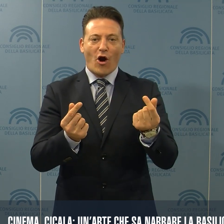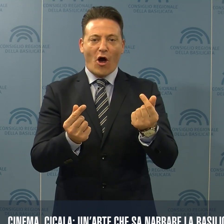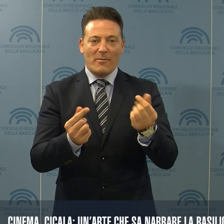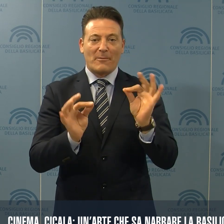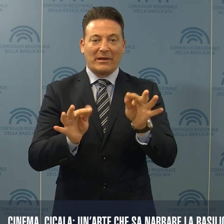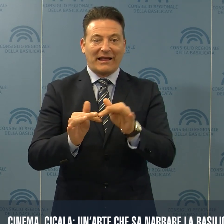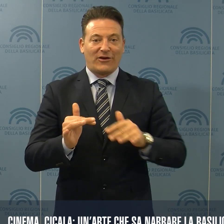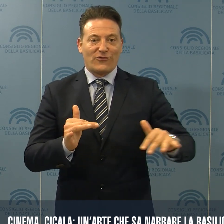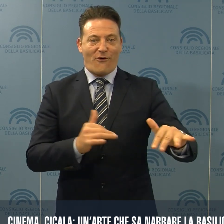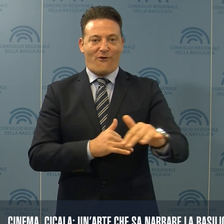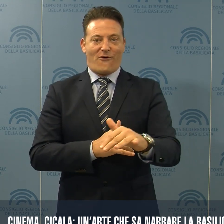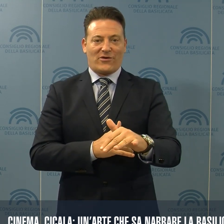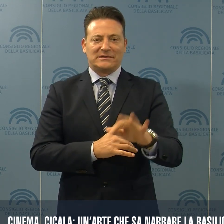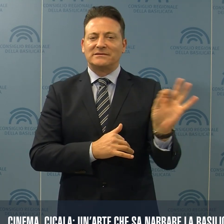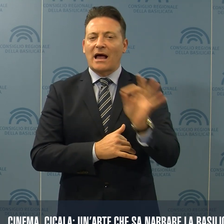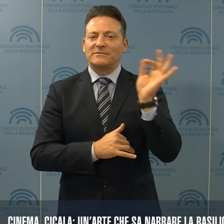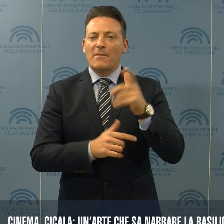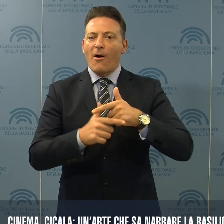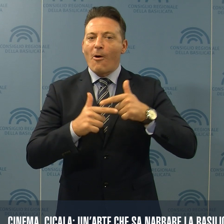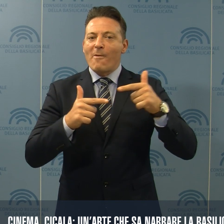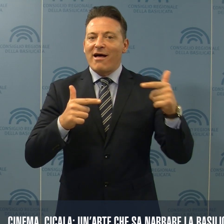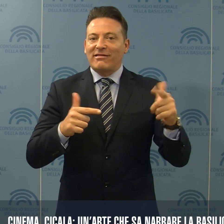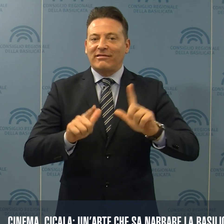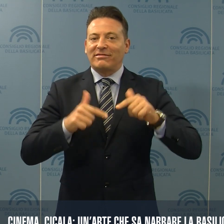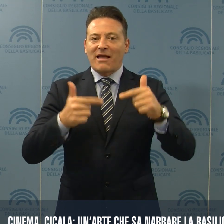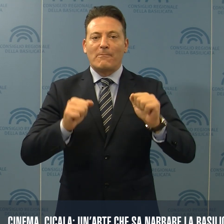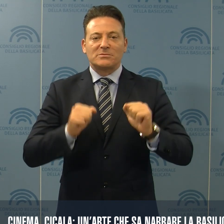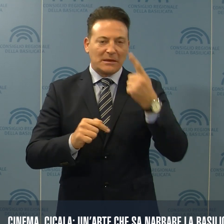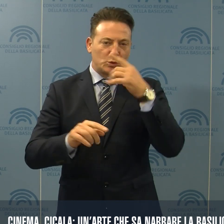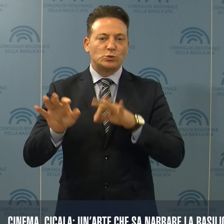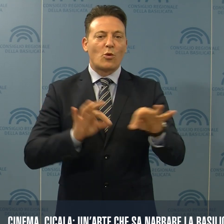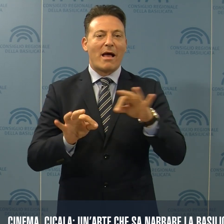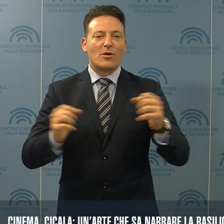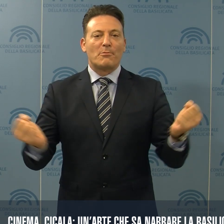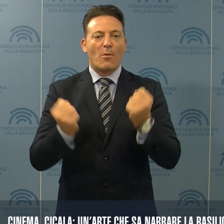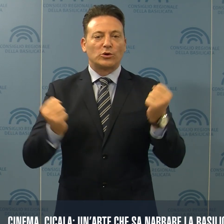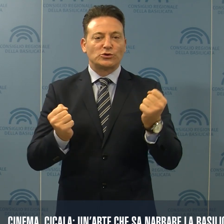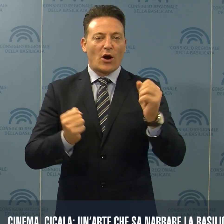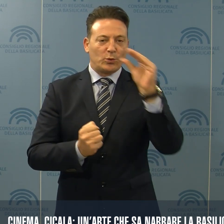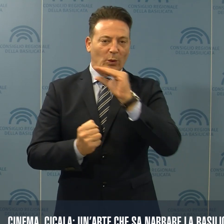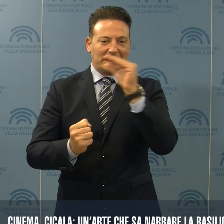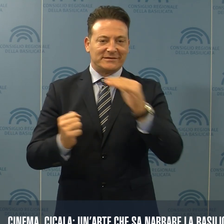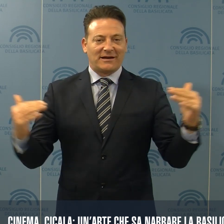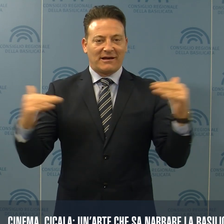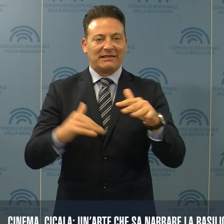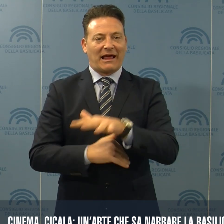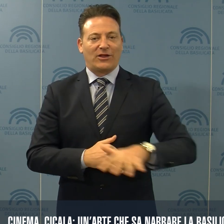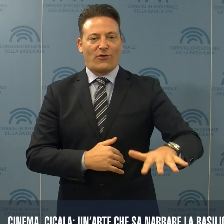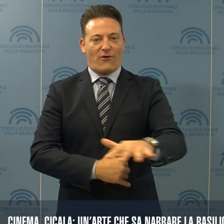realtà locale e che sempre più si caratterizza come strumento di promozione territoriale.